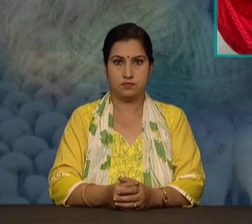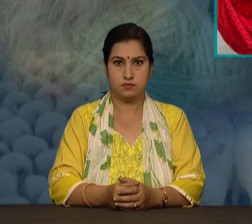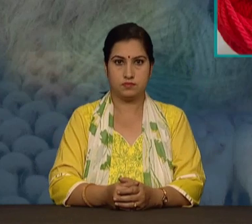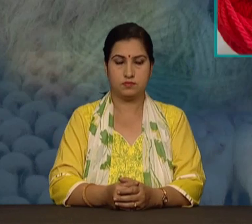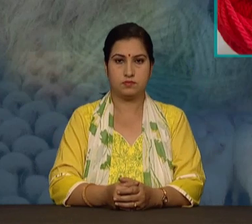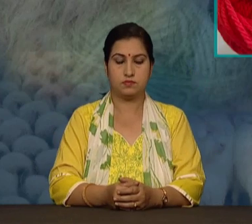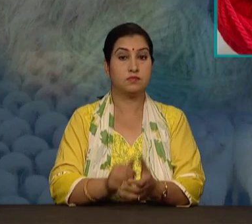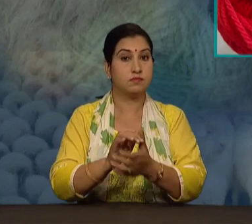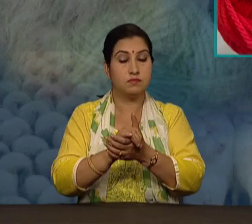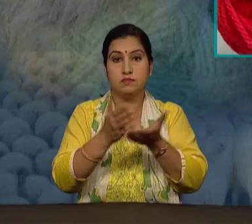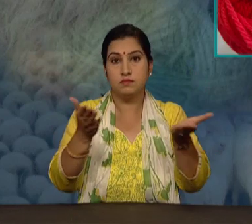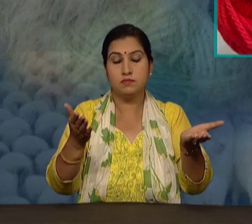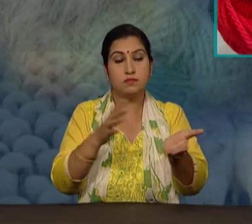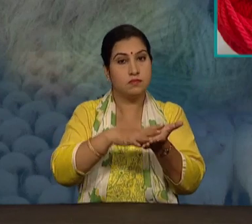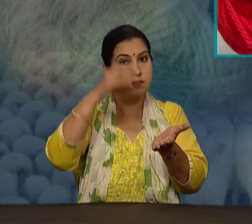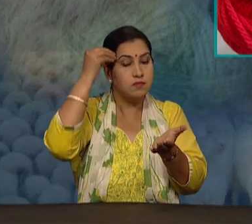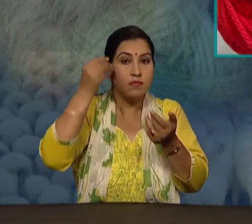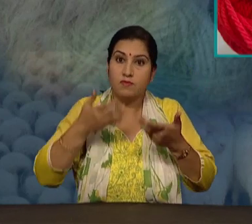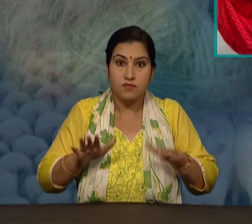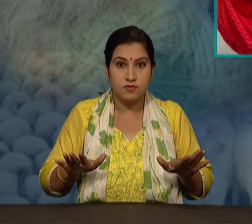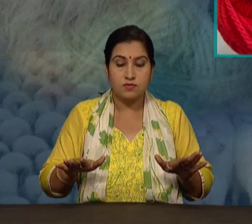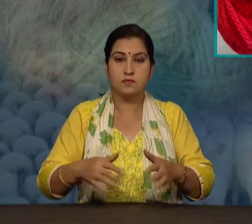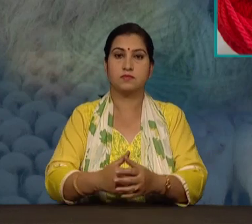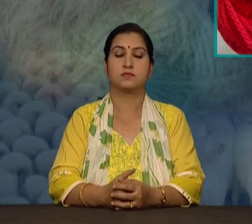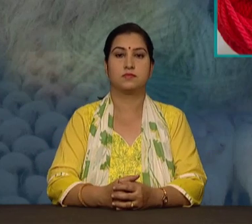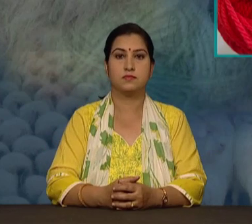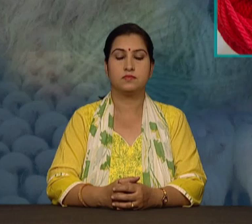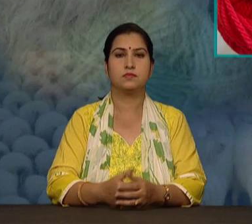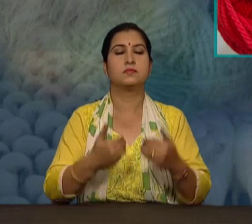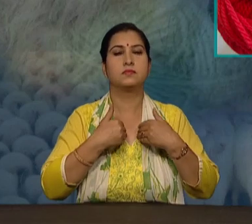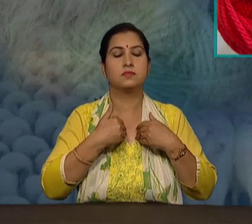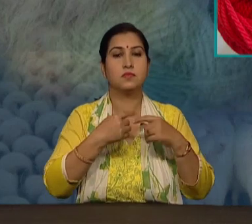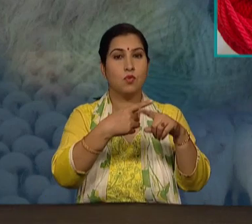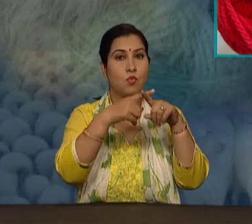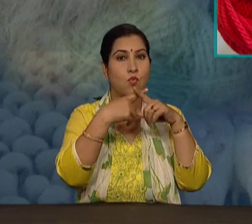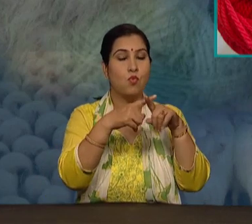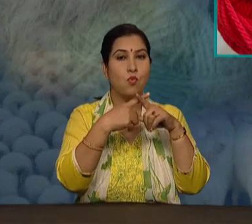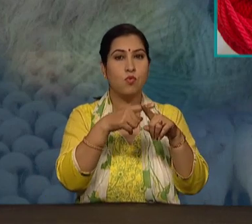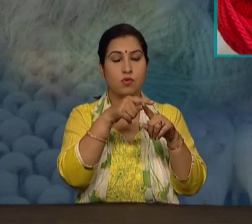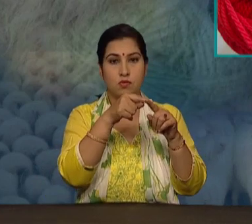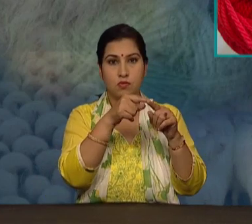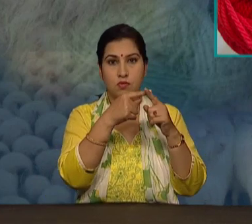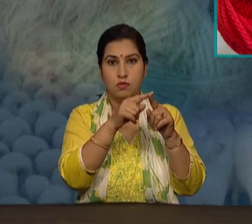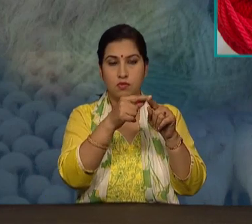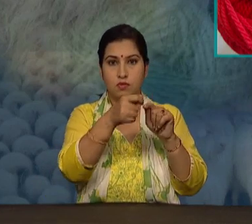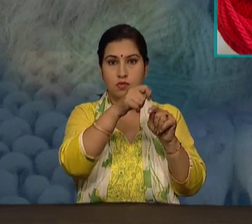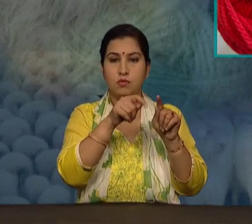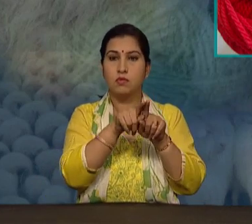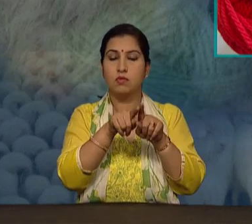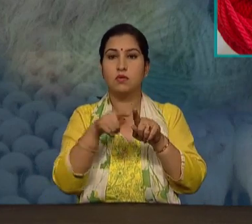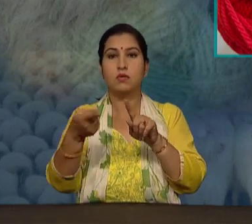साथियों ये तो हम जान चुके हैं कि हमें उन के रेशे विभिन जन्तुओं से प्राप्त